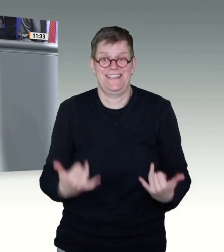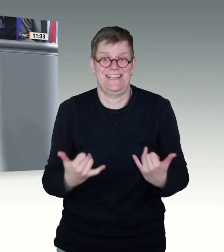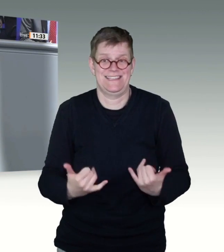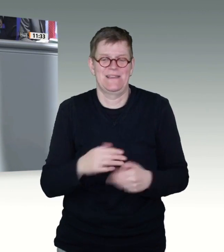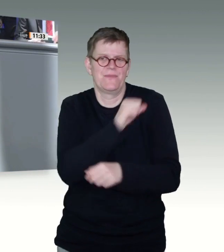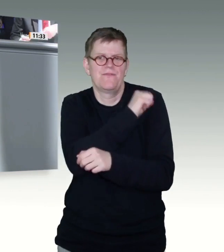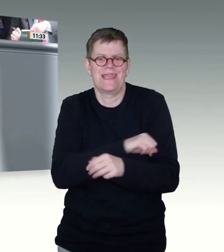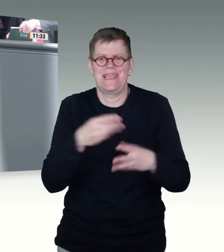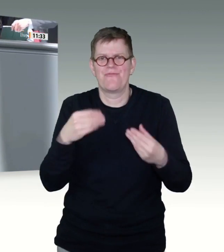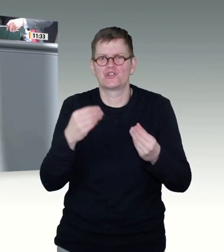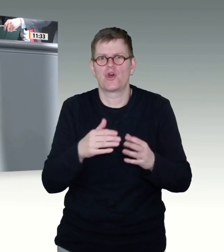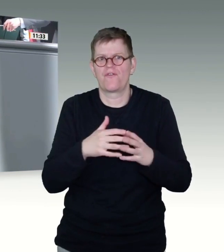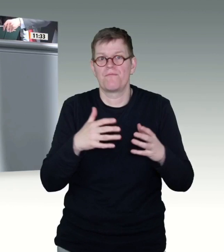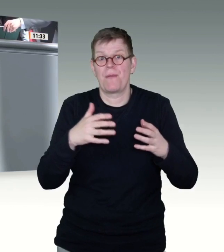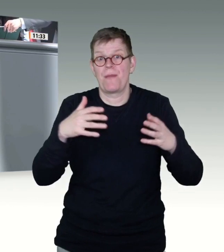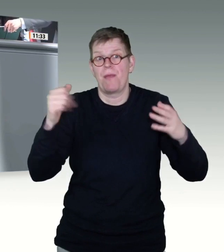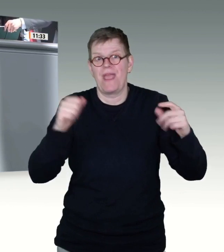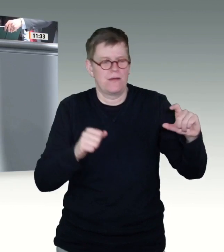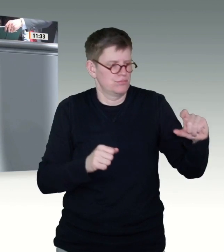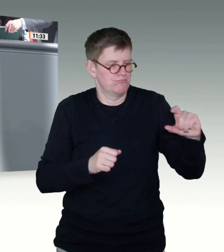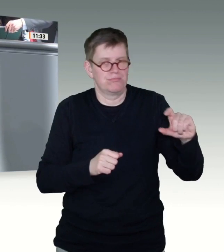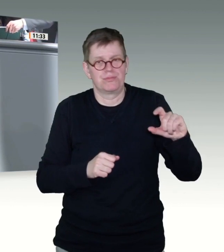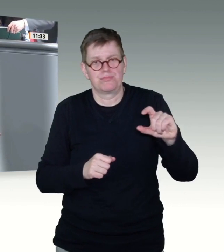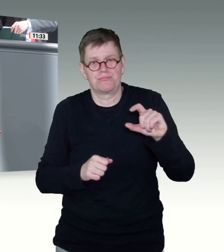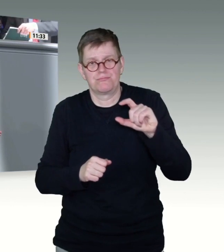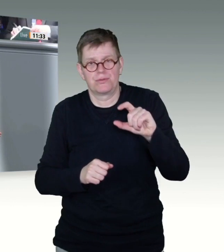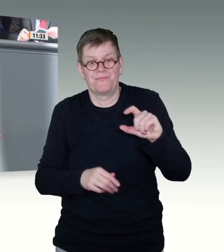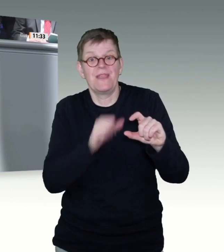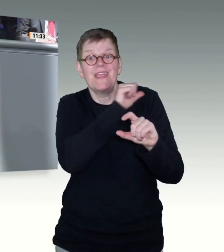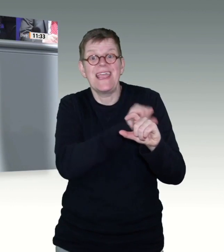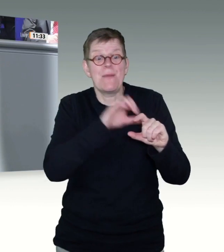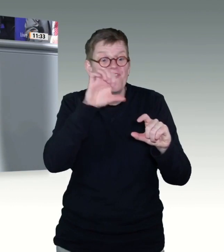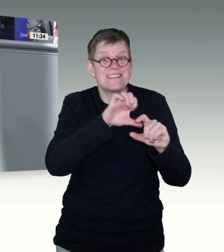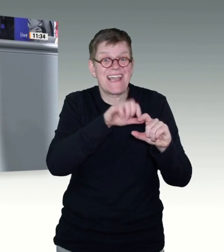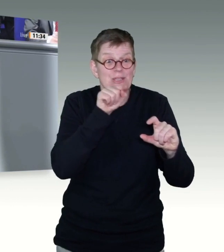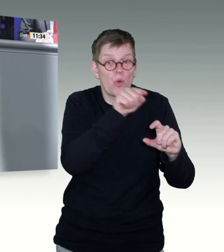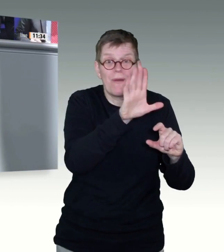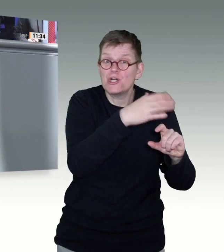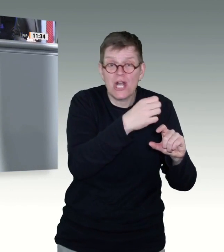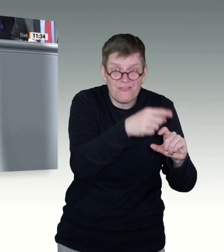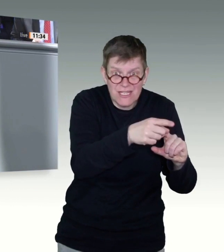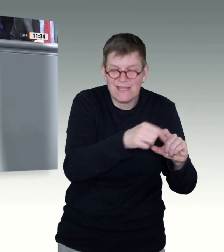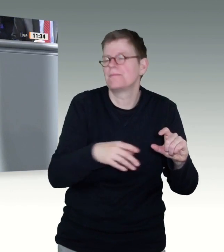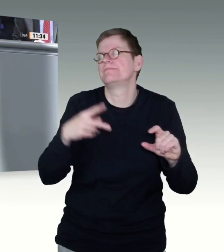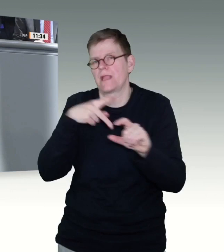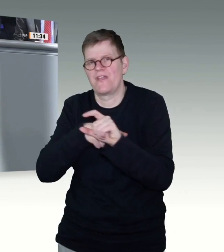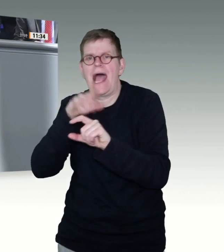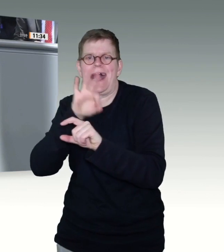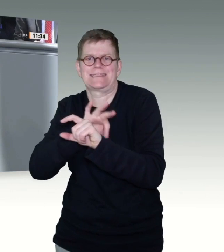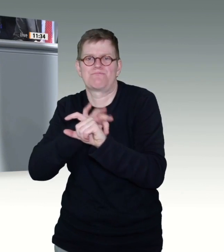regelhaft in die Impfkampagne einzubinden. Mit anderen Worten, wir müssen demnächst massiv über